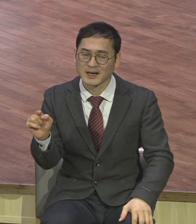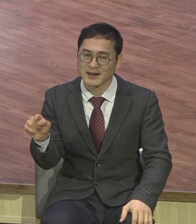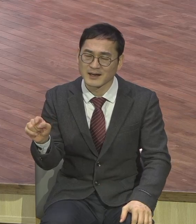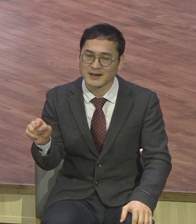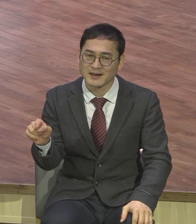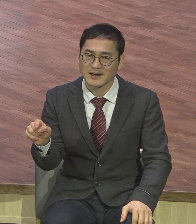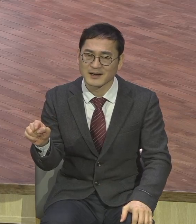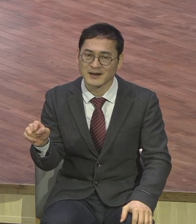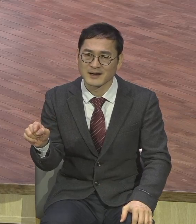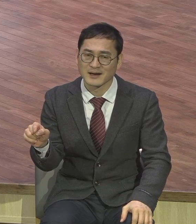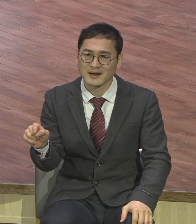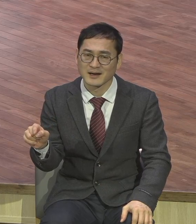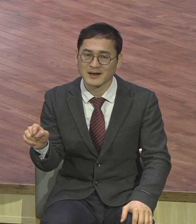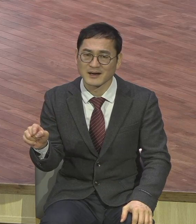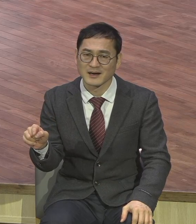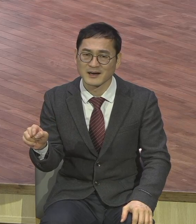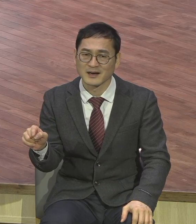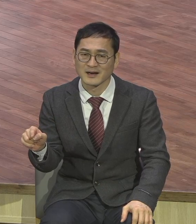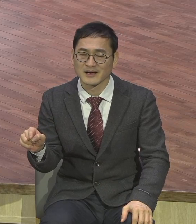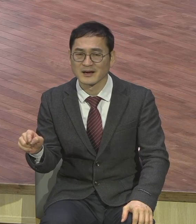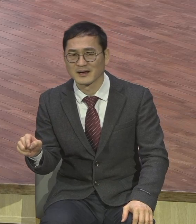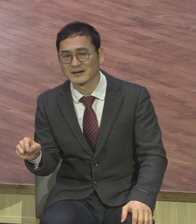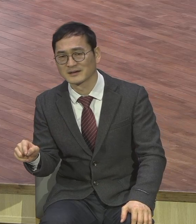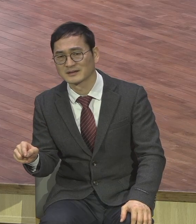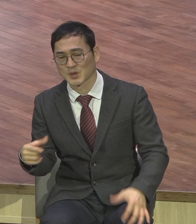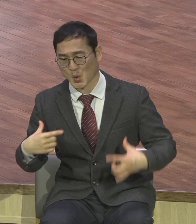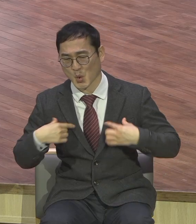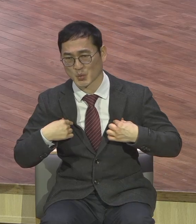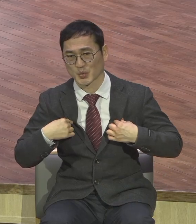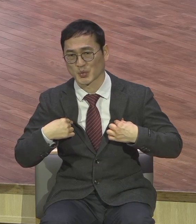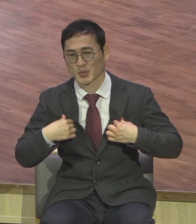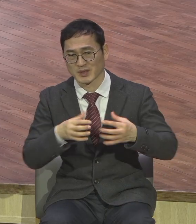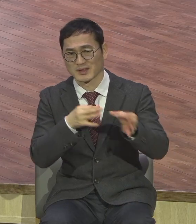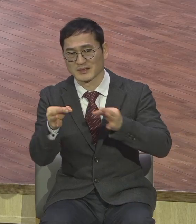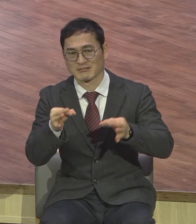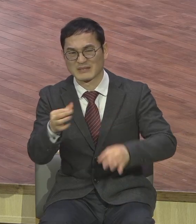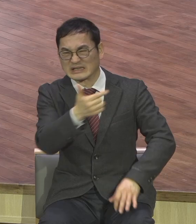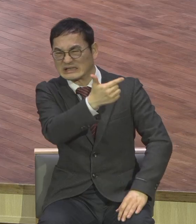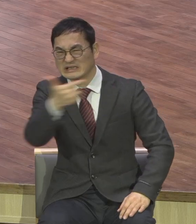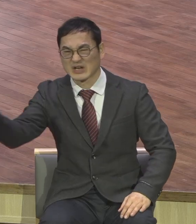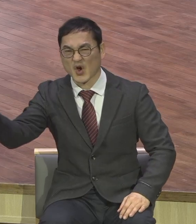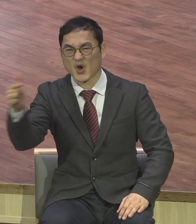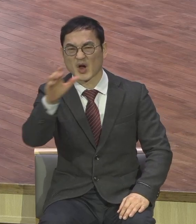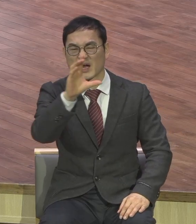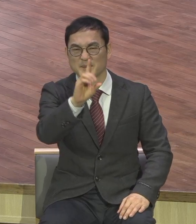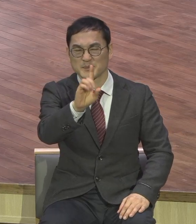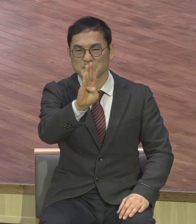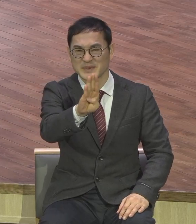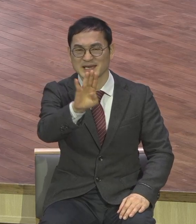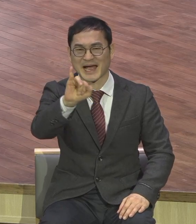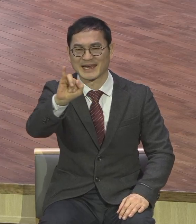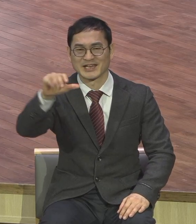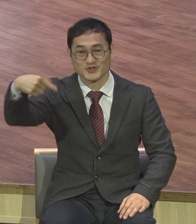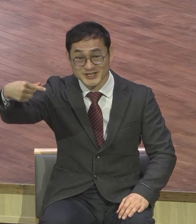뚱녀들이 옷가에 가면 빅사이즈라는 말을 하는 걸 부담스러워한다 빅사이즈 제일 큰 사이즈 이